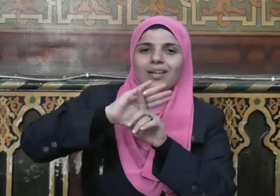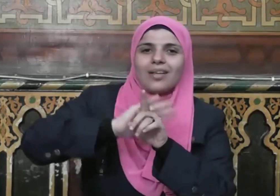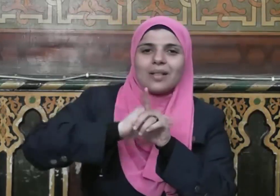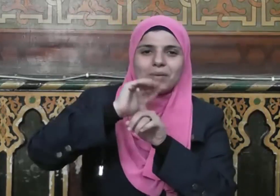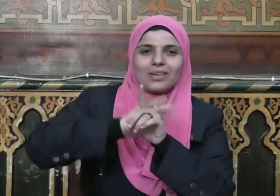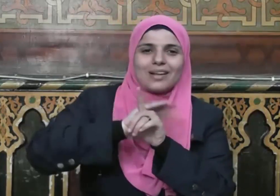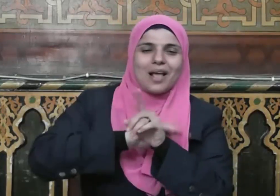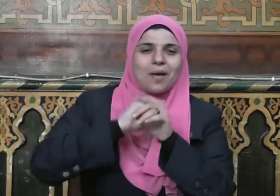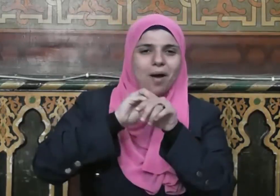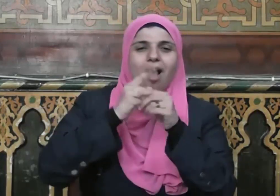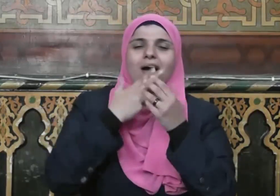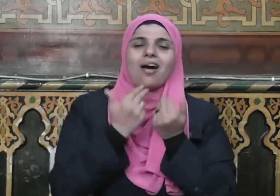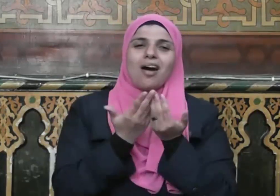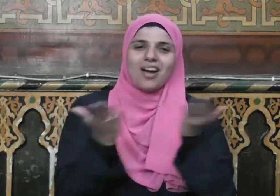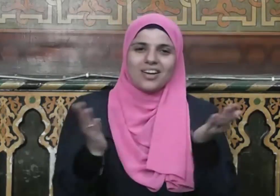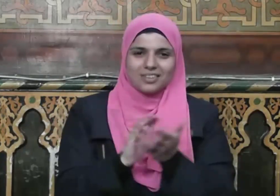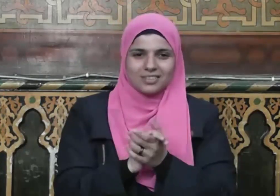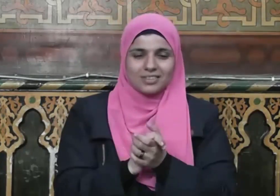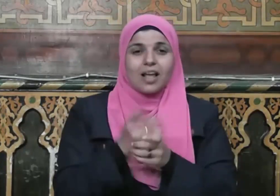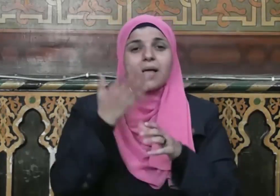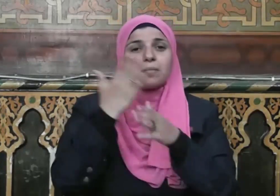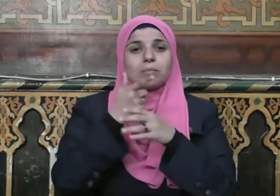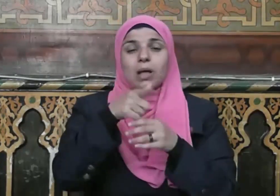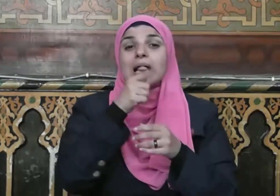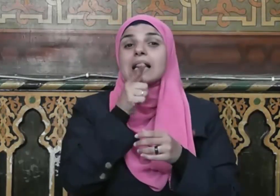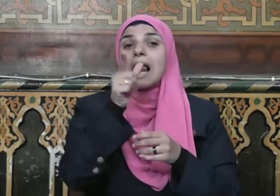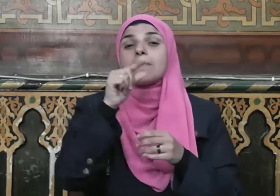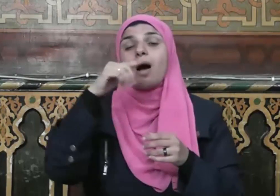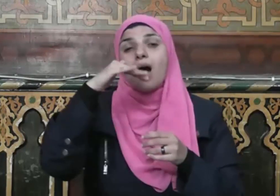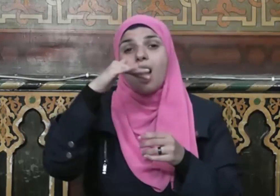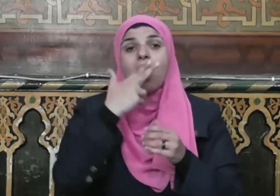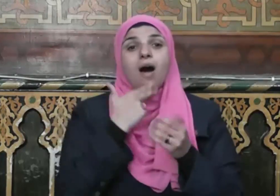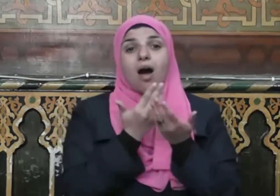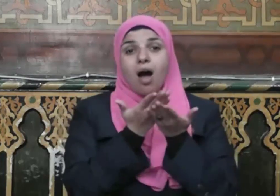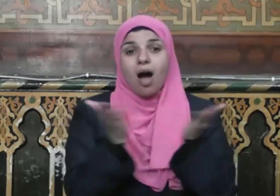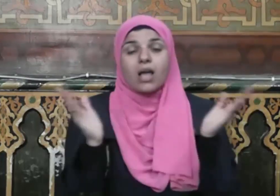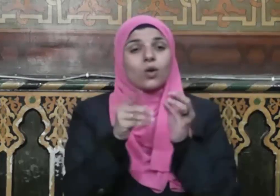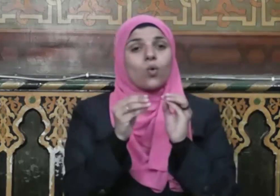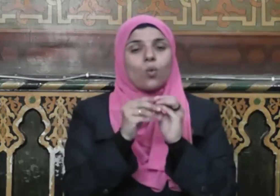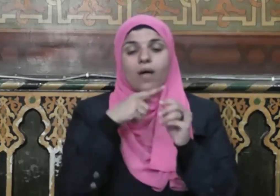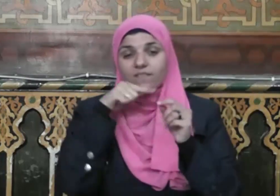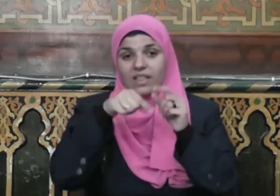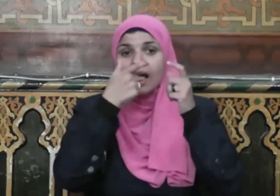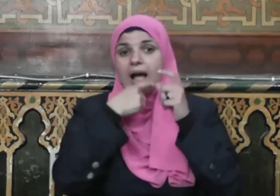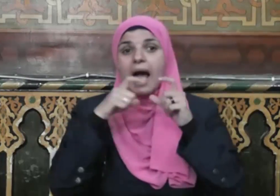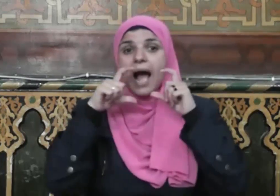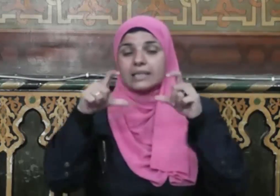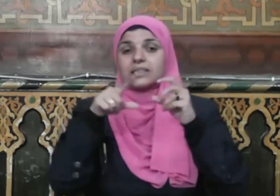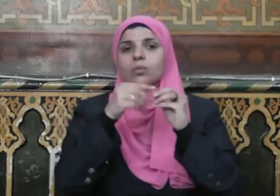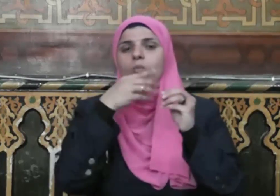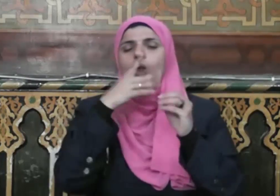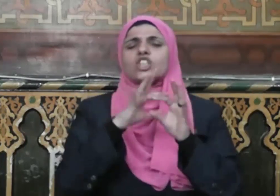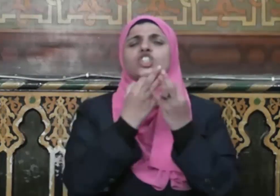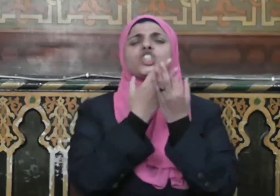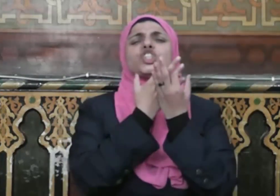أعوج فاستوصوا بالنساء خيراً فكلمة خيراً الواردة في الحديث كلمة